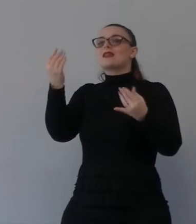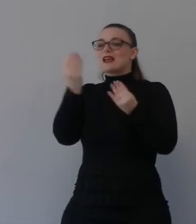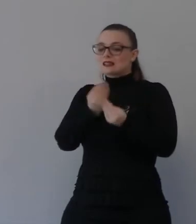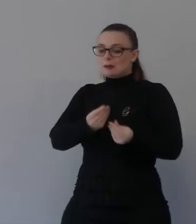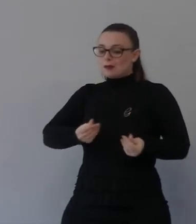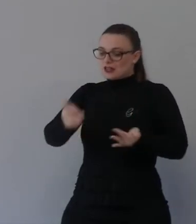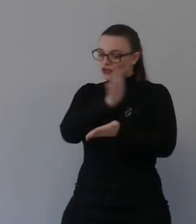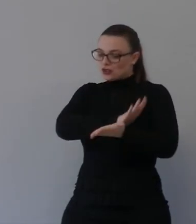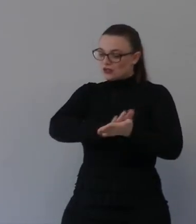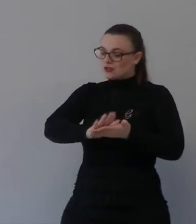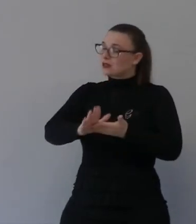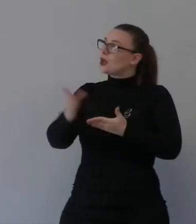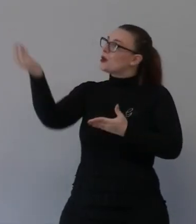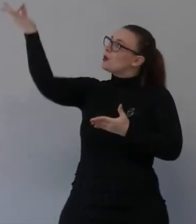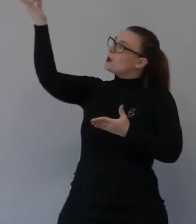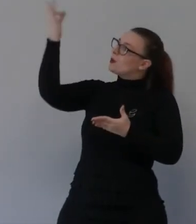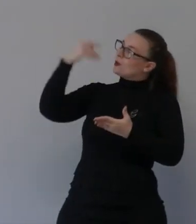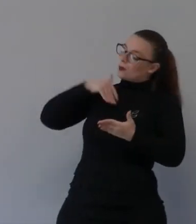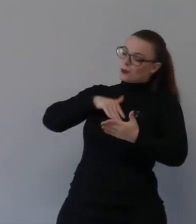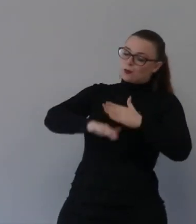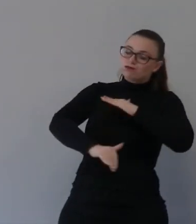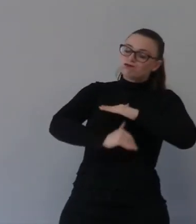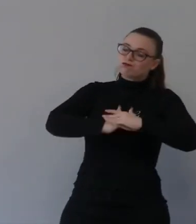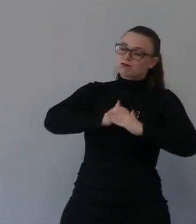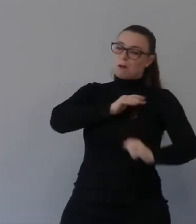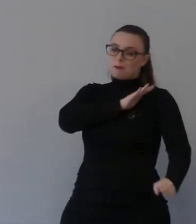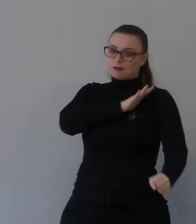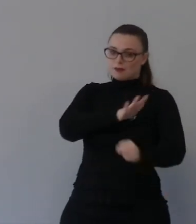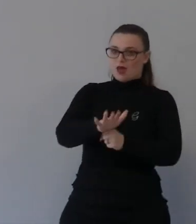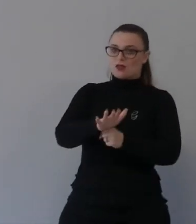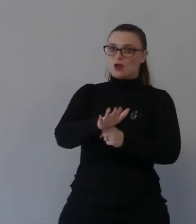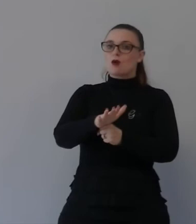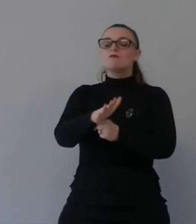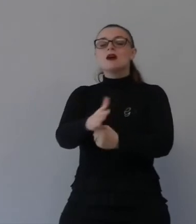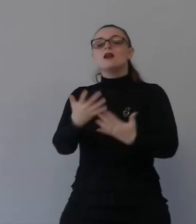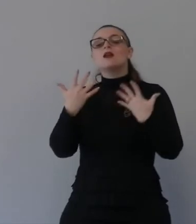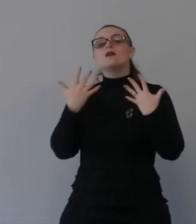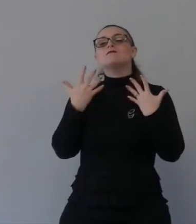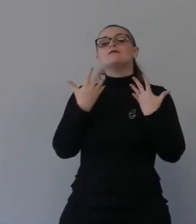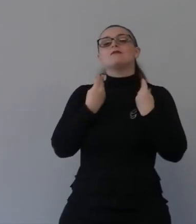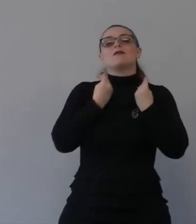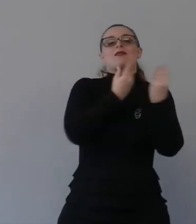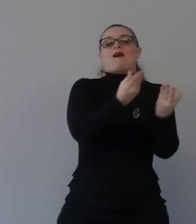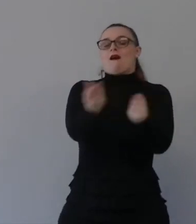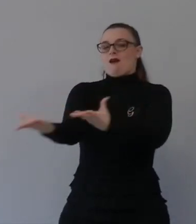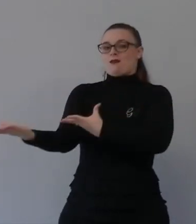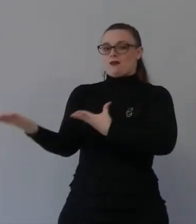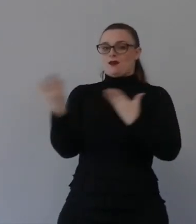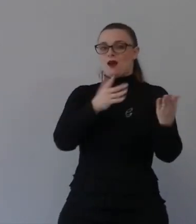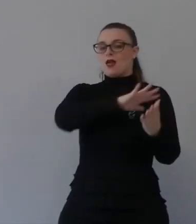diadema che brilla sulla mia testa perché sono tu nel tuo nome lo prego Signore Gesù in Jesus in name